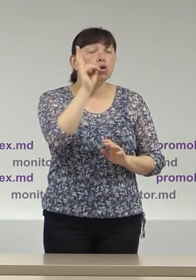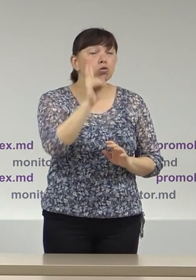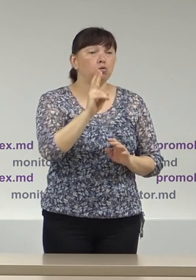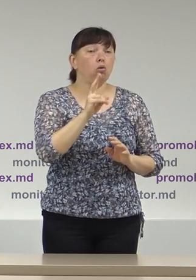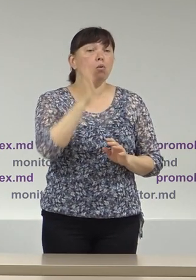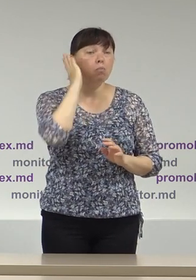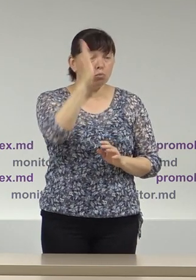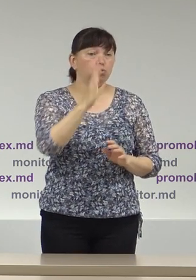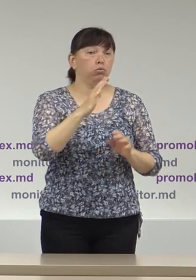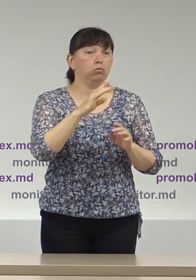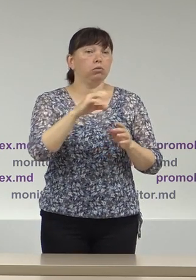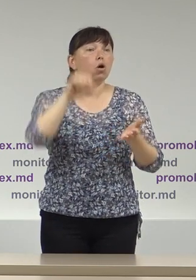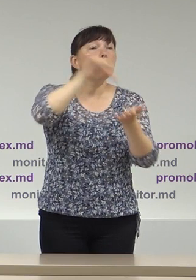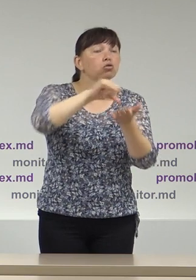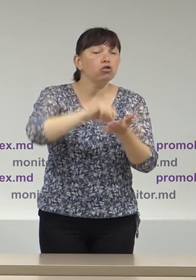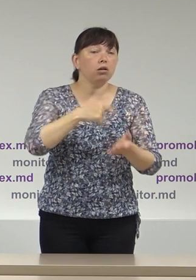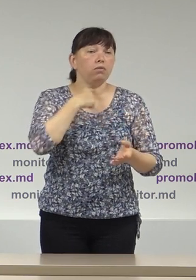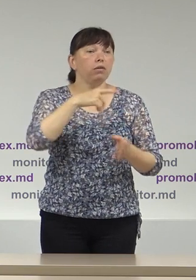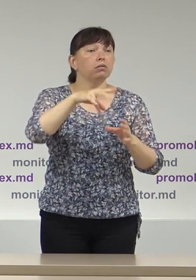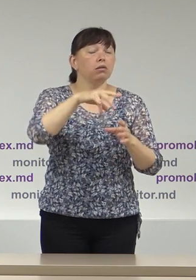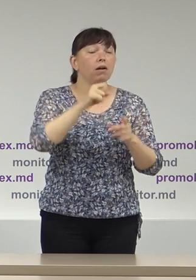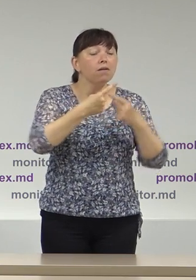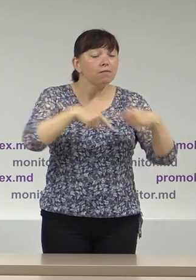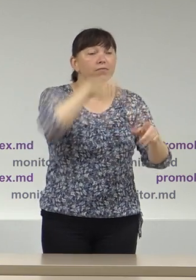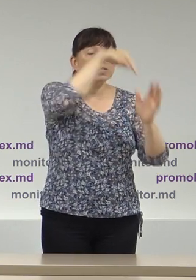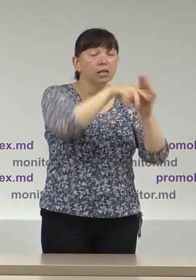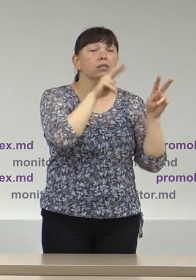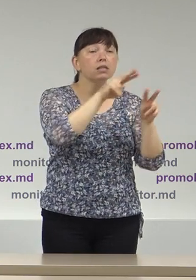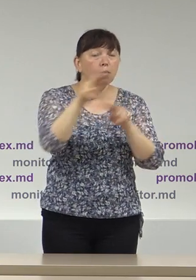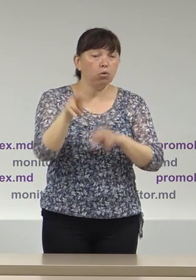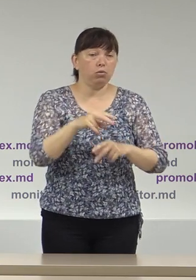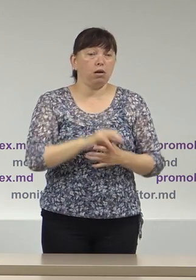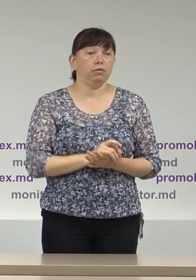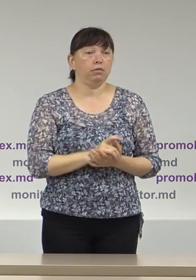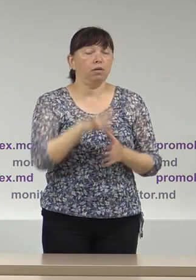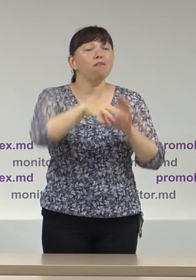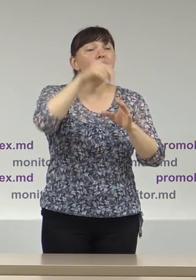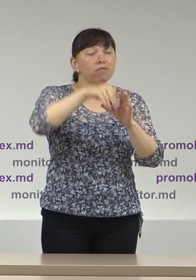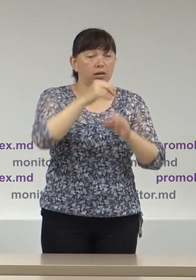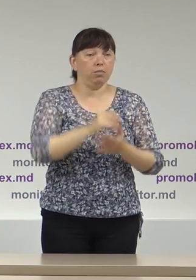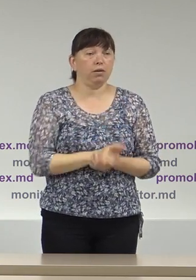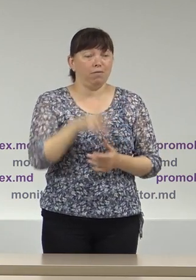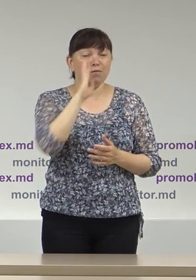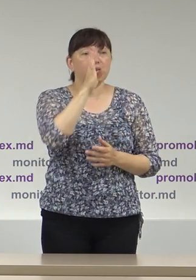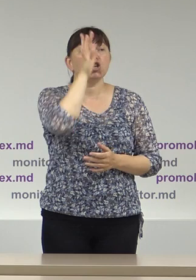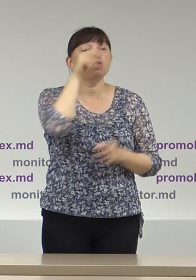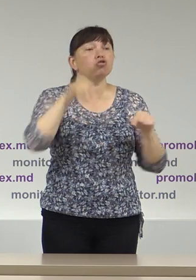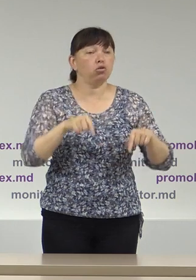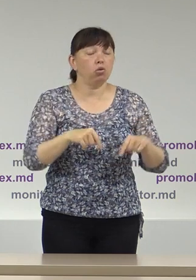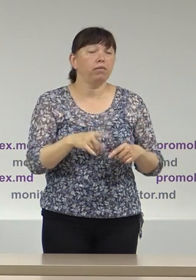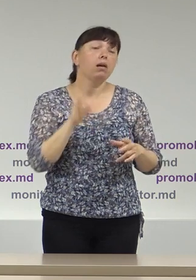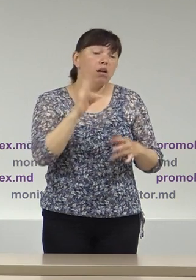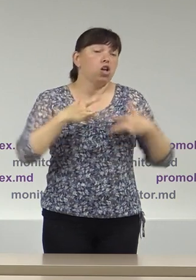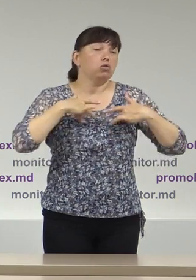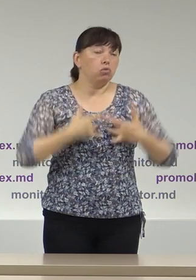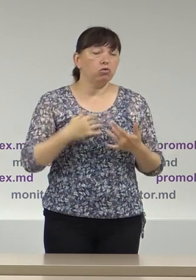propuse de a face parte din organele electorale din birourile electorale în municipiu Chișinău cu regret